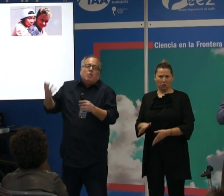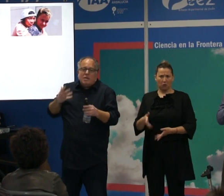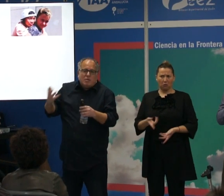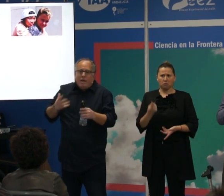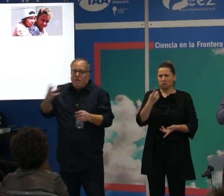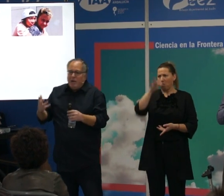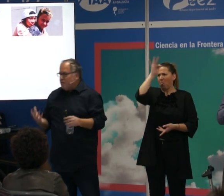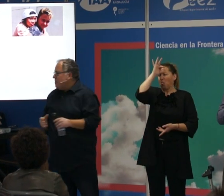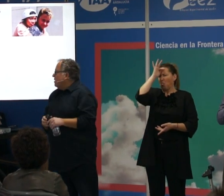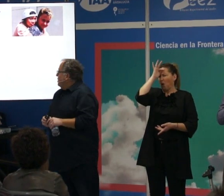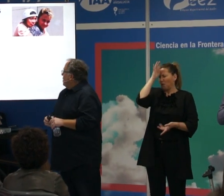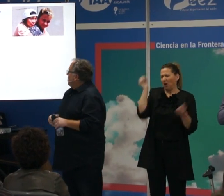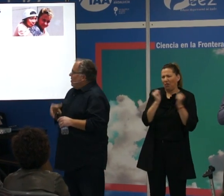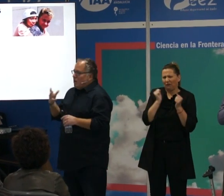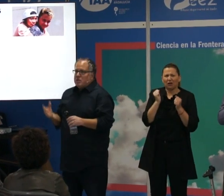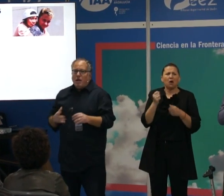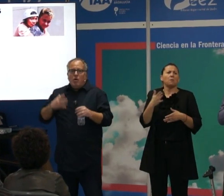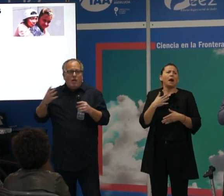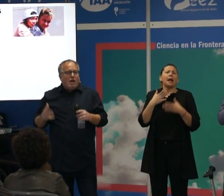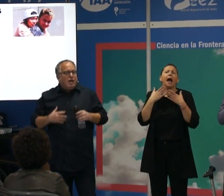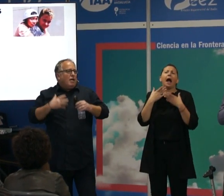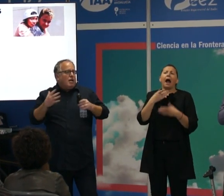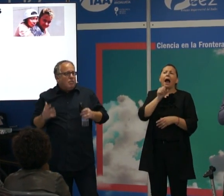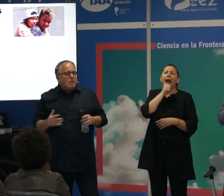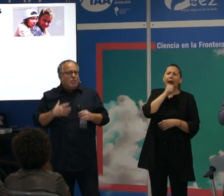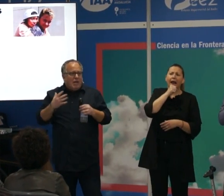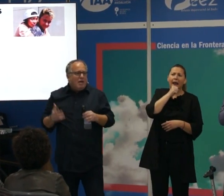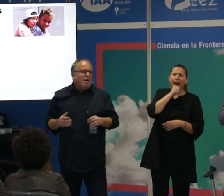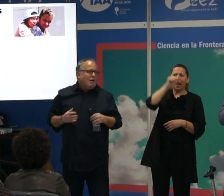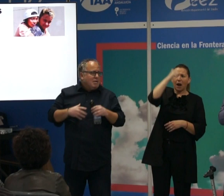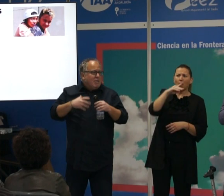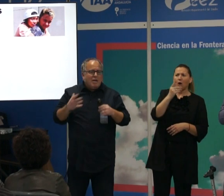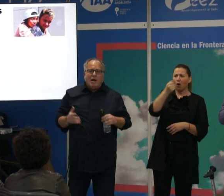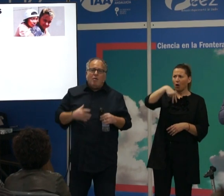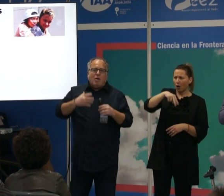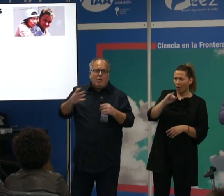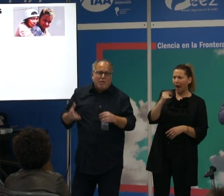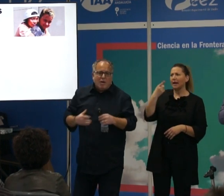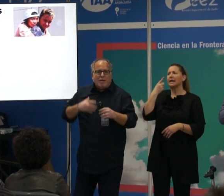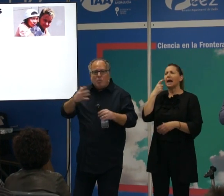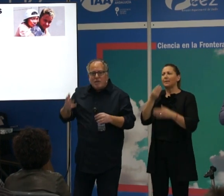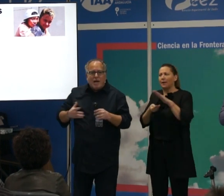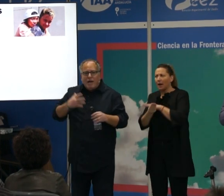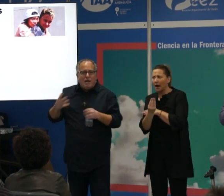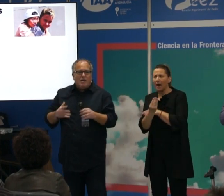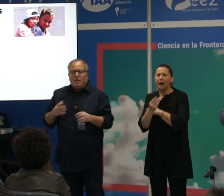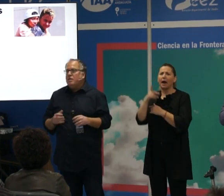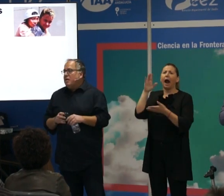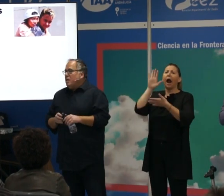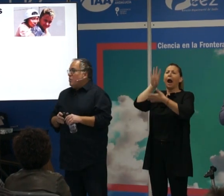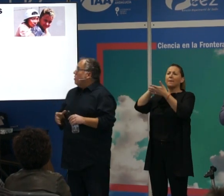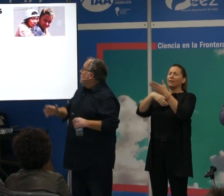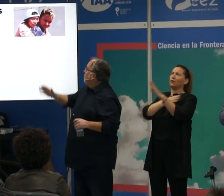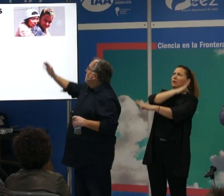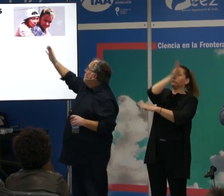domingo, estos de frío. Entonces le decíamos que era abuelo Dani, que era de Almería, había llegado a Barcelona después de la guerra y tal.